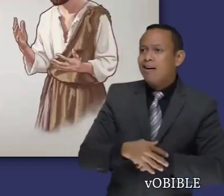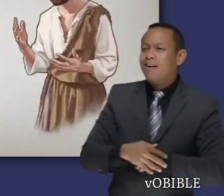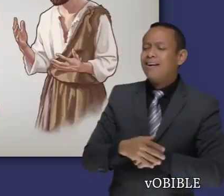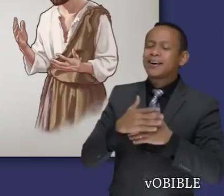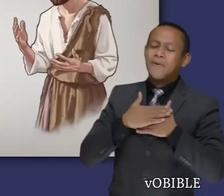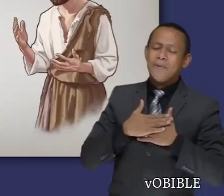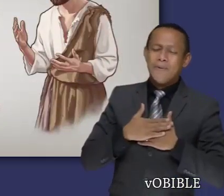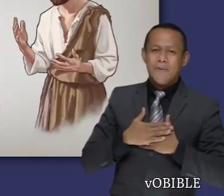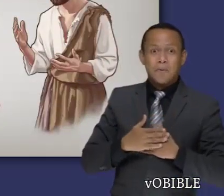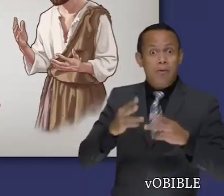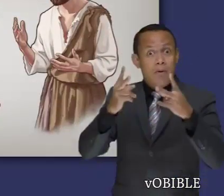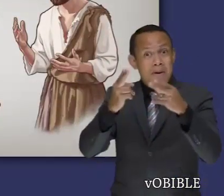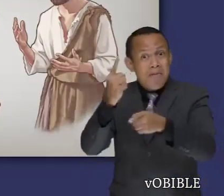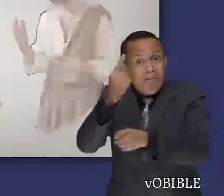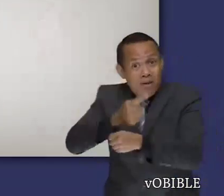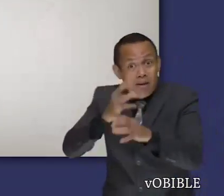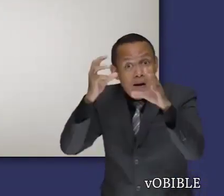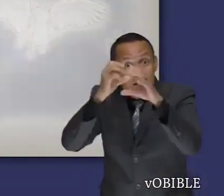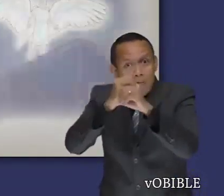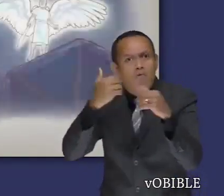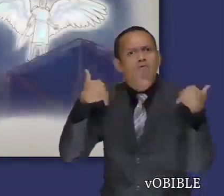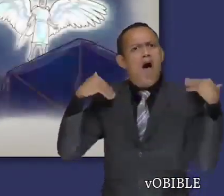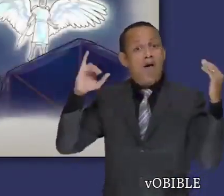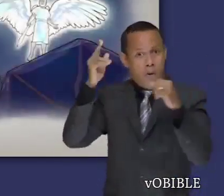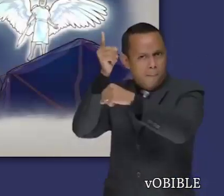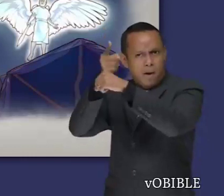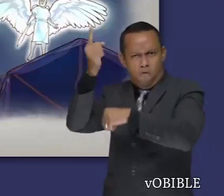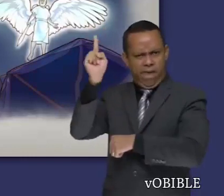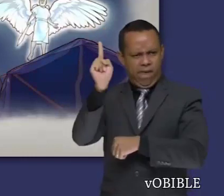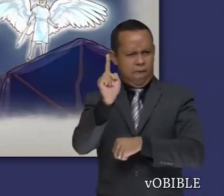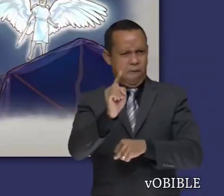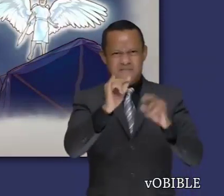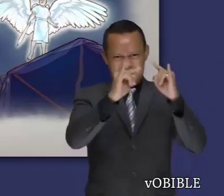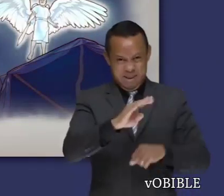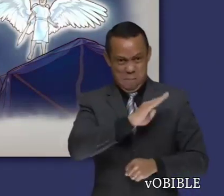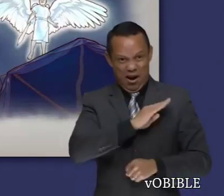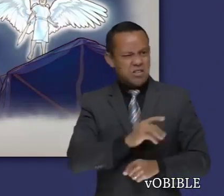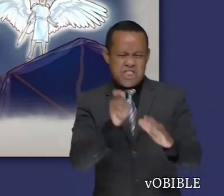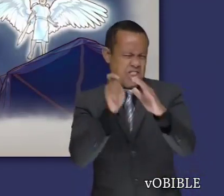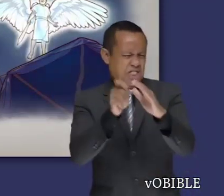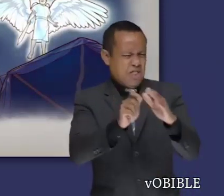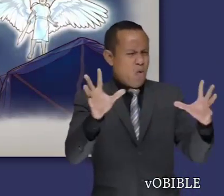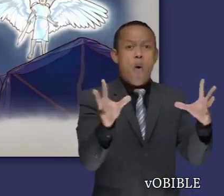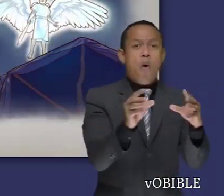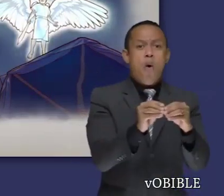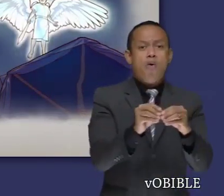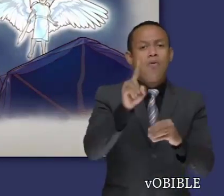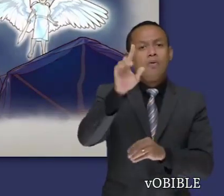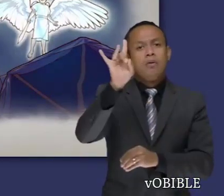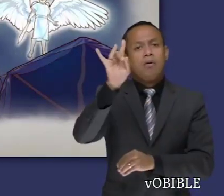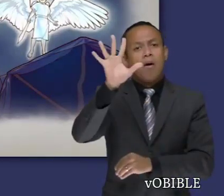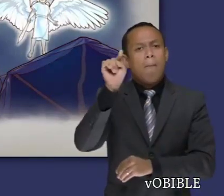el mensaje de Dios a Ezequías. Esa misma noche, el ángel de Jehová mata a 185,000